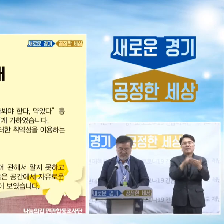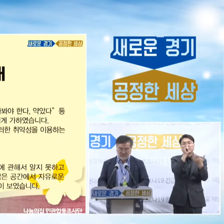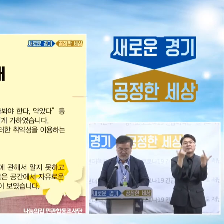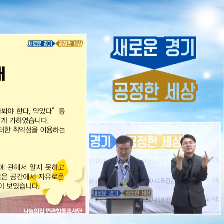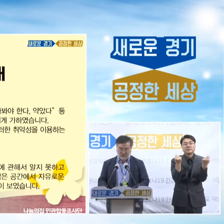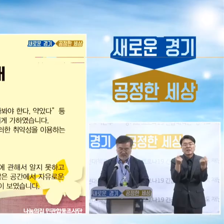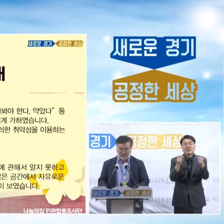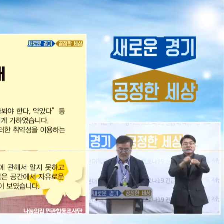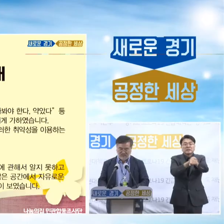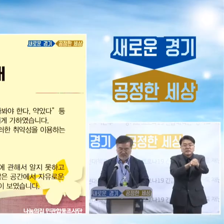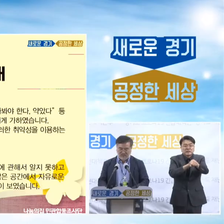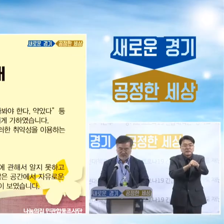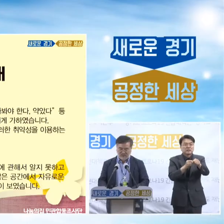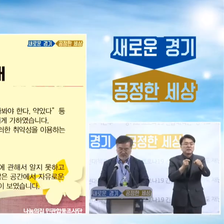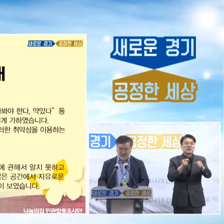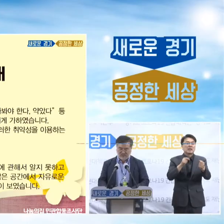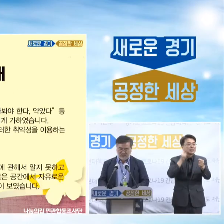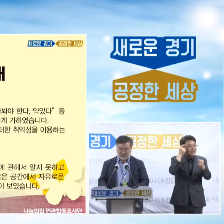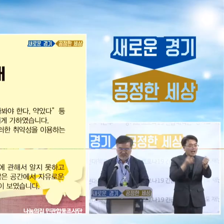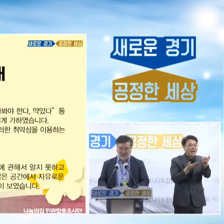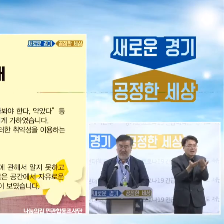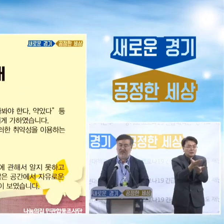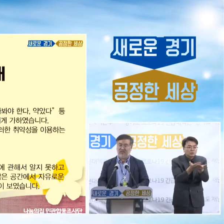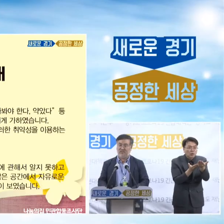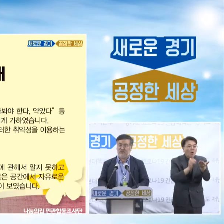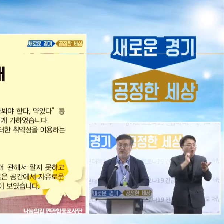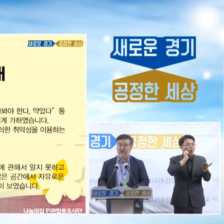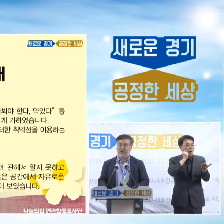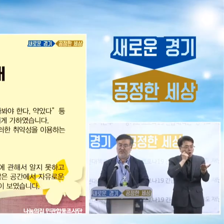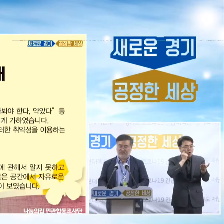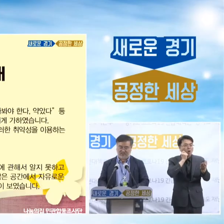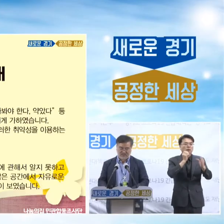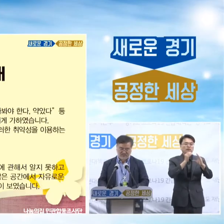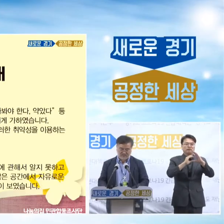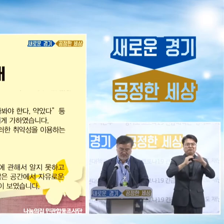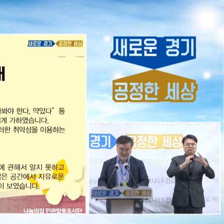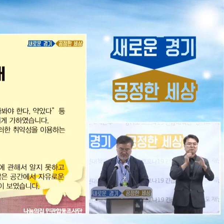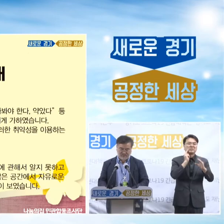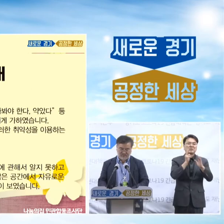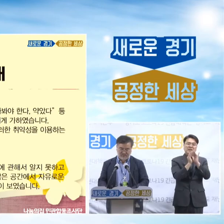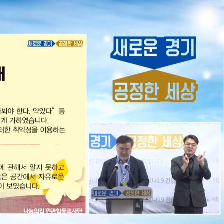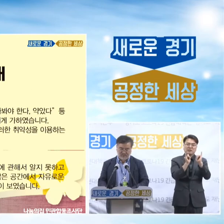의사소통과 거동이 불가능한 중층 환자 할머니에게 집중되어 있습니다.